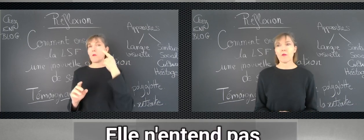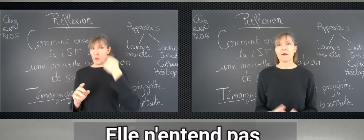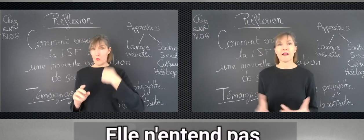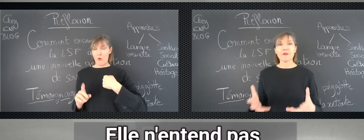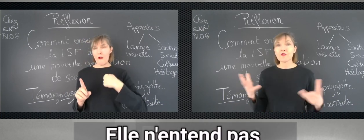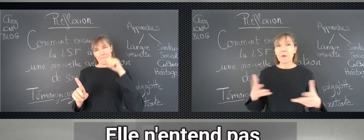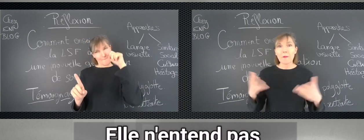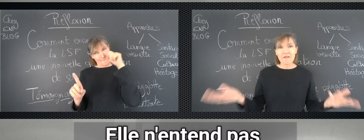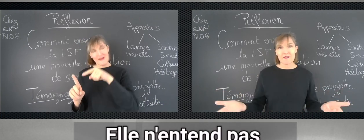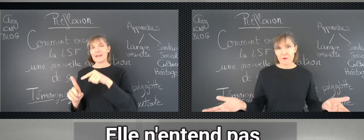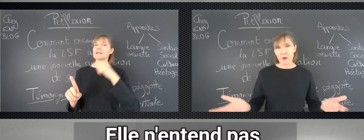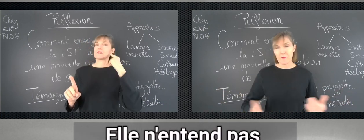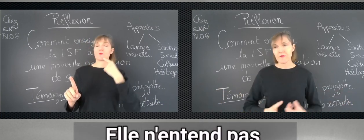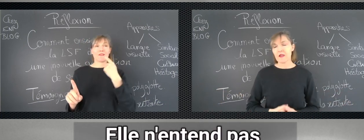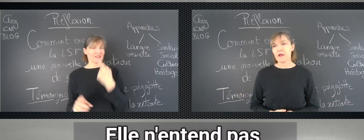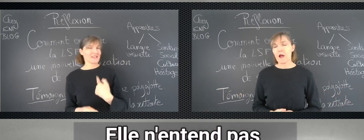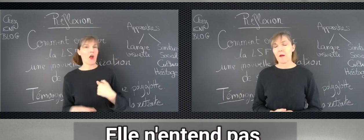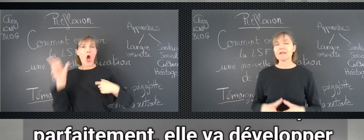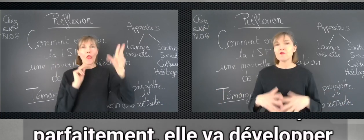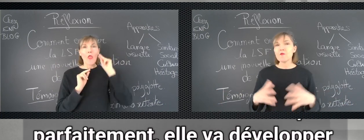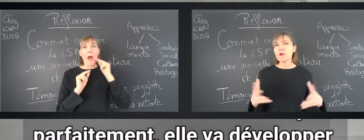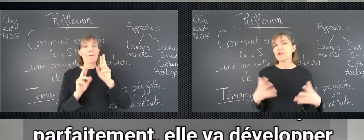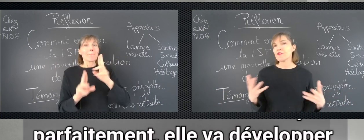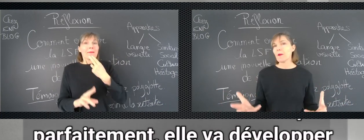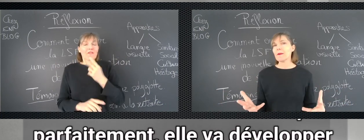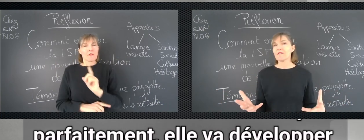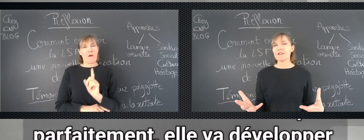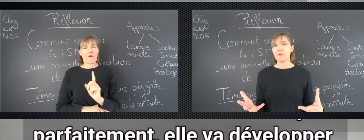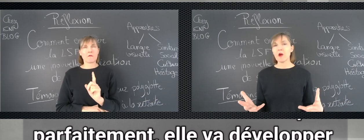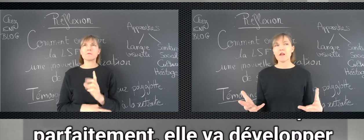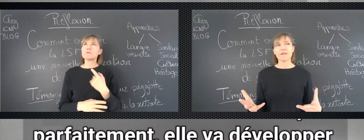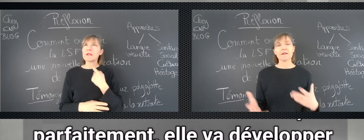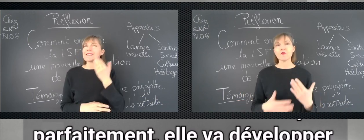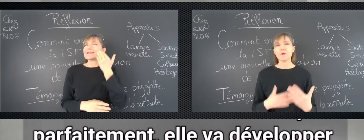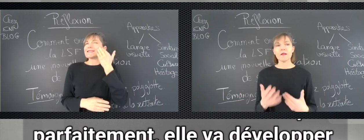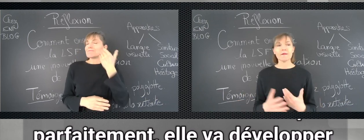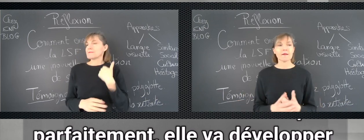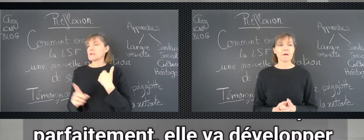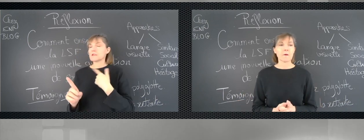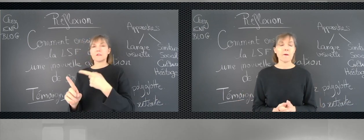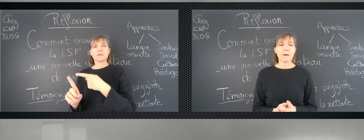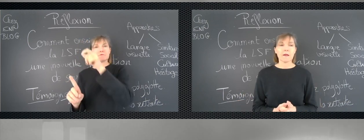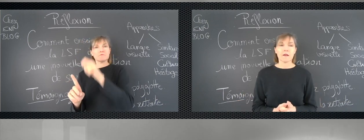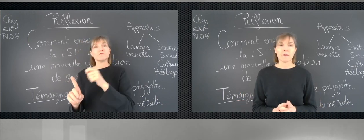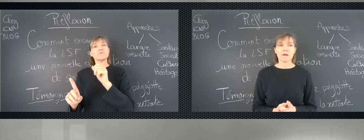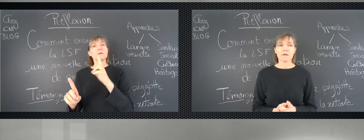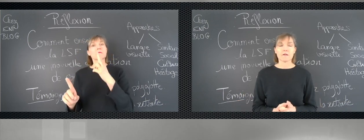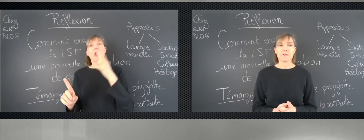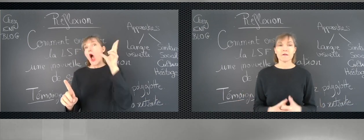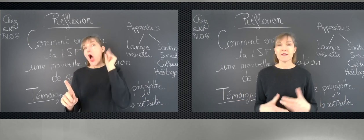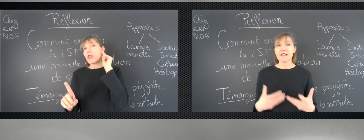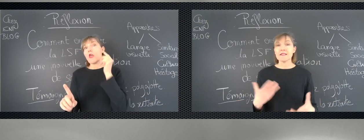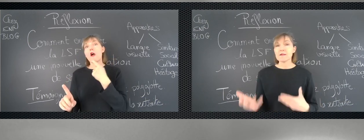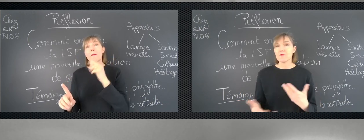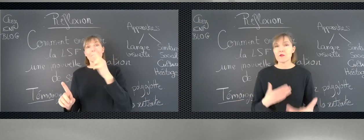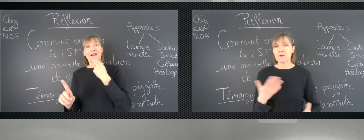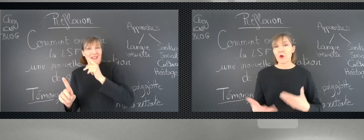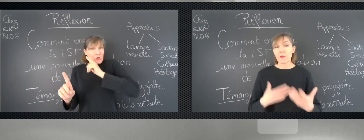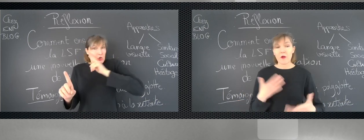Elle n'entend pas parfaitement. À partir du moment où elle n'entend pas parfaitement, elle va développer des mécanismes propres